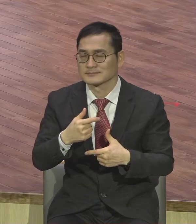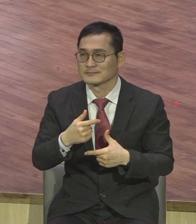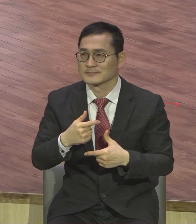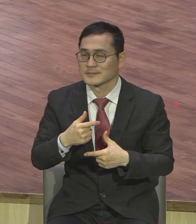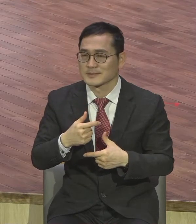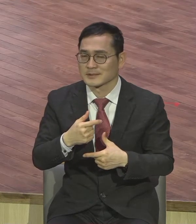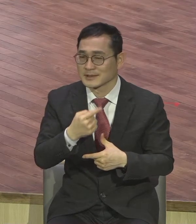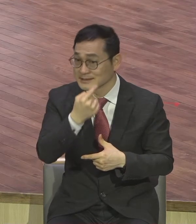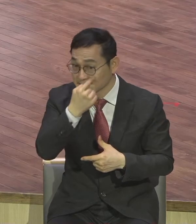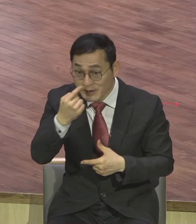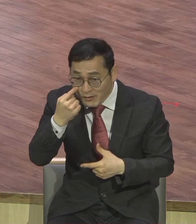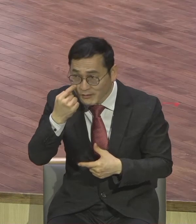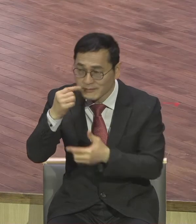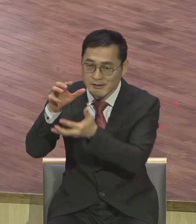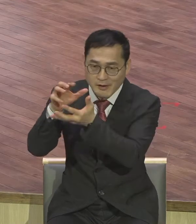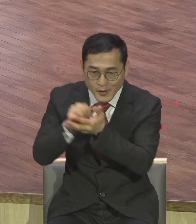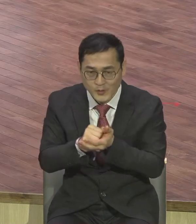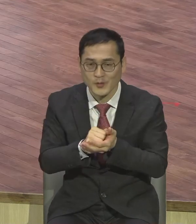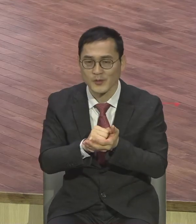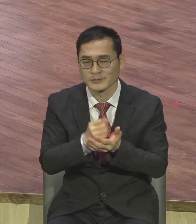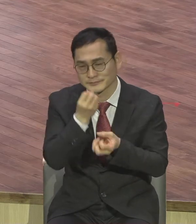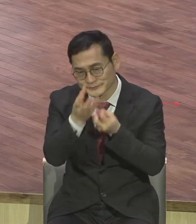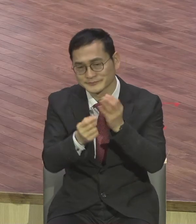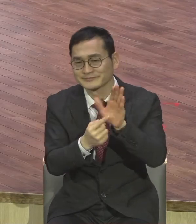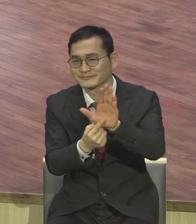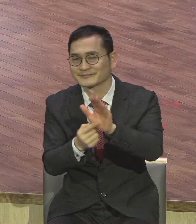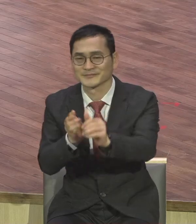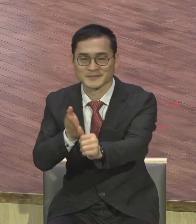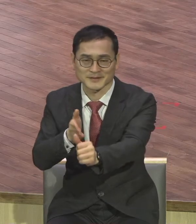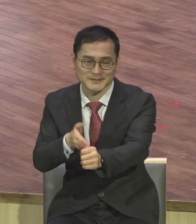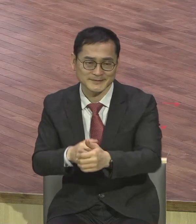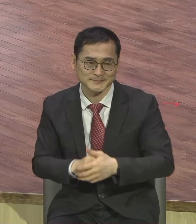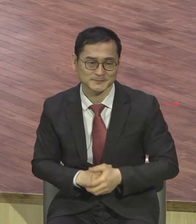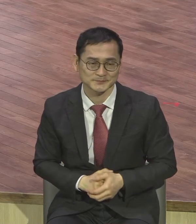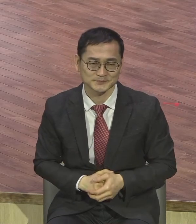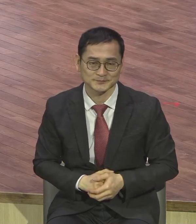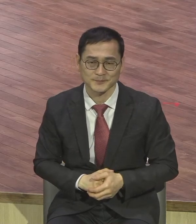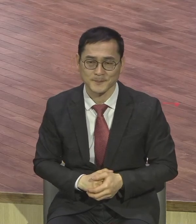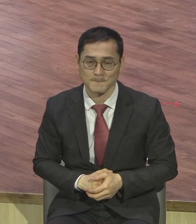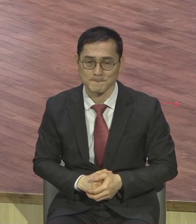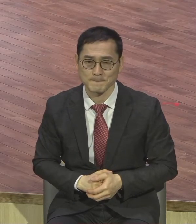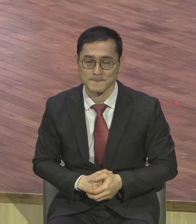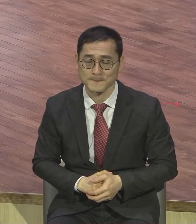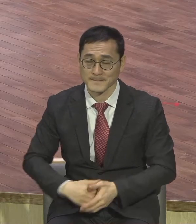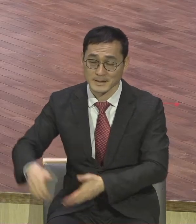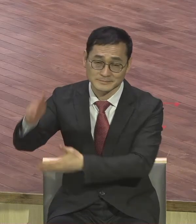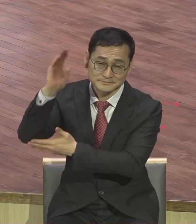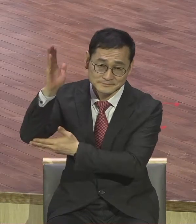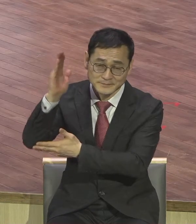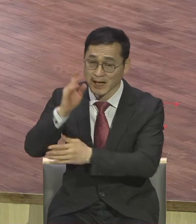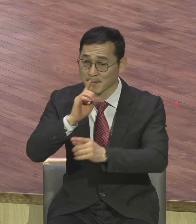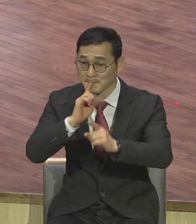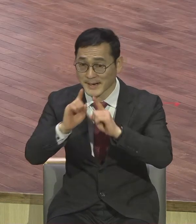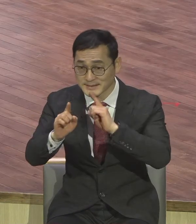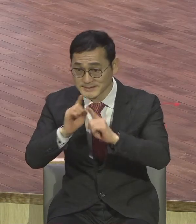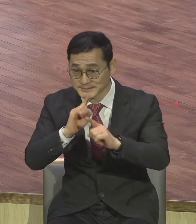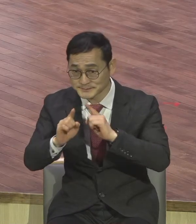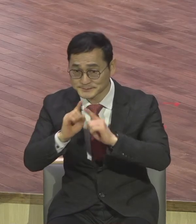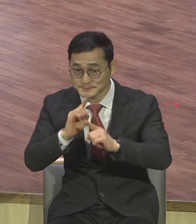바랍니다. 강단동에서 선포되는 하나님의 이 말씀 이 말씀에만 바로 잡고